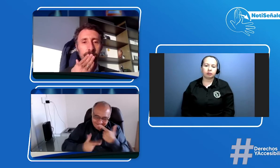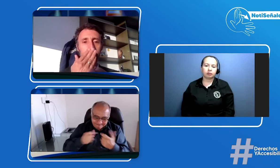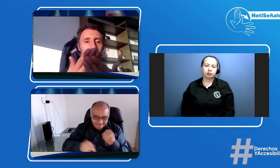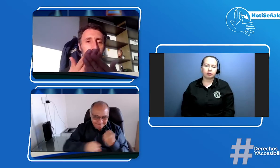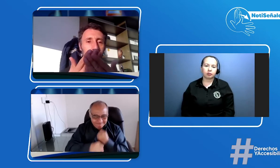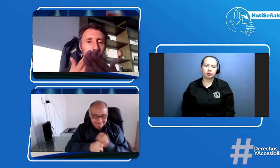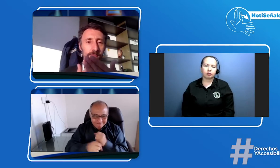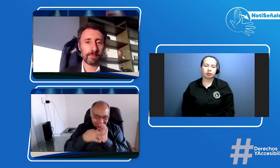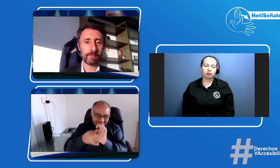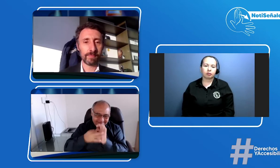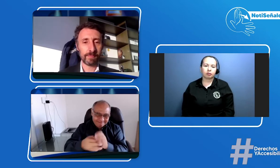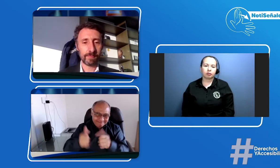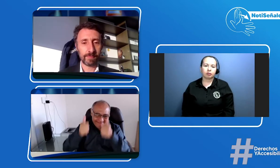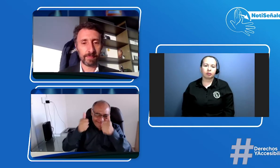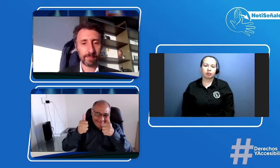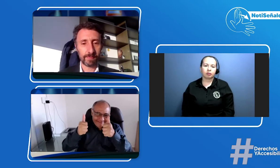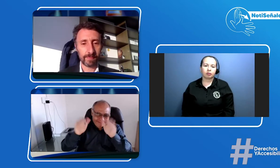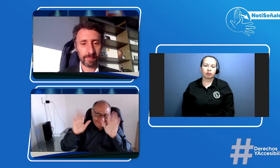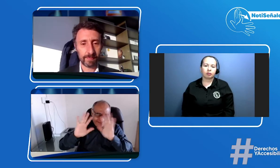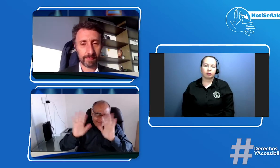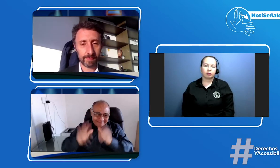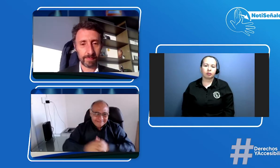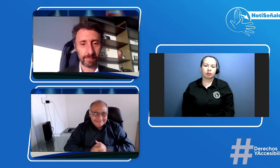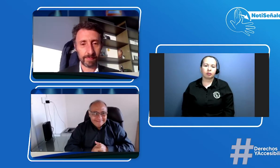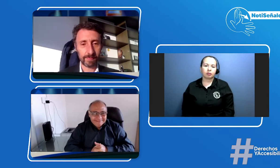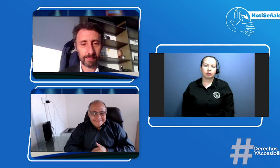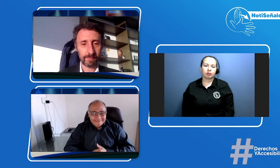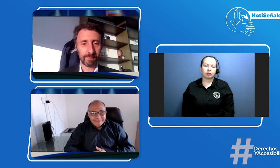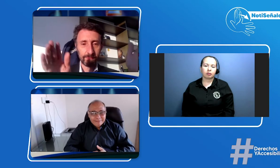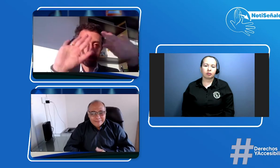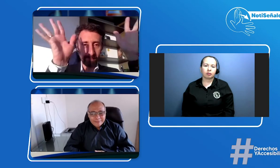bien ahí seguimos en la lucha y seguimos trabajando gracias qué